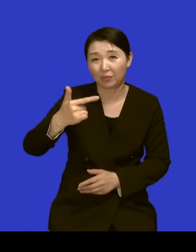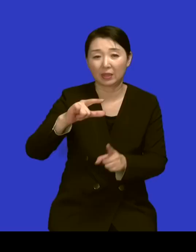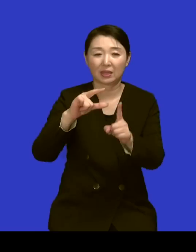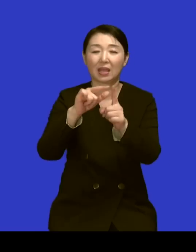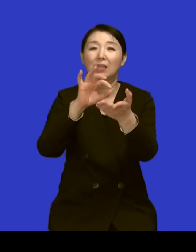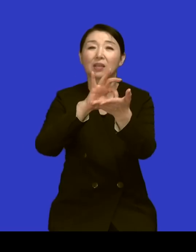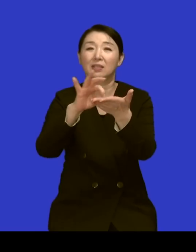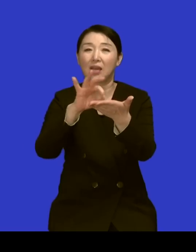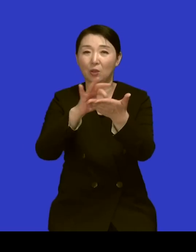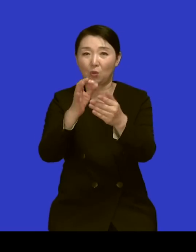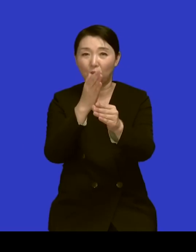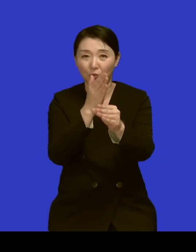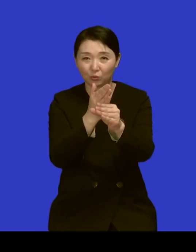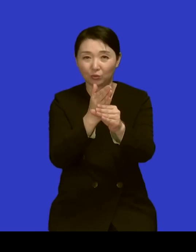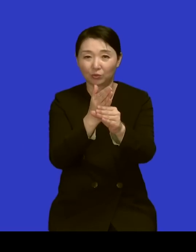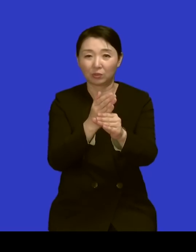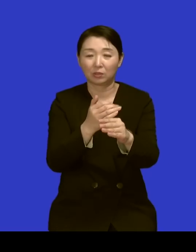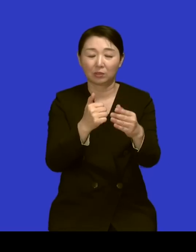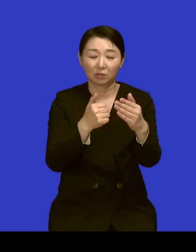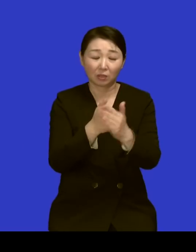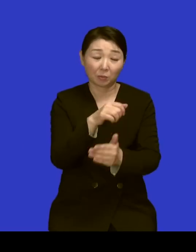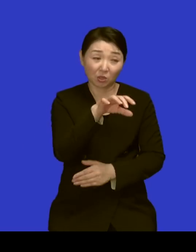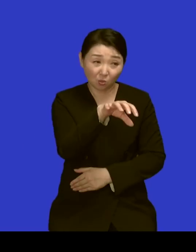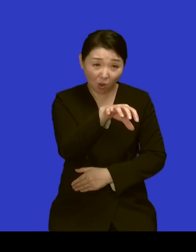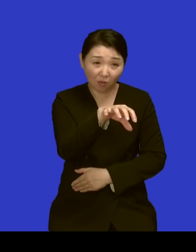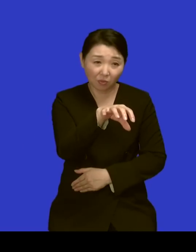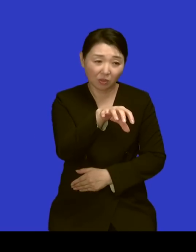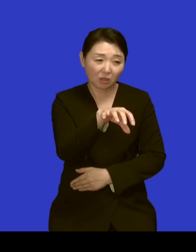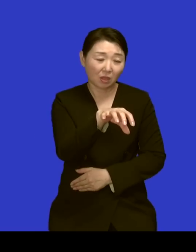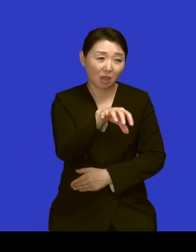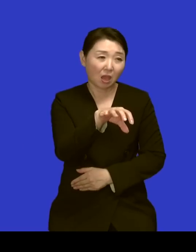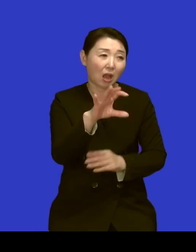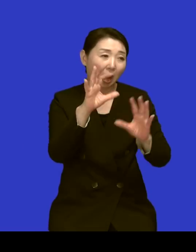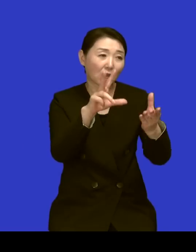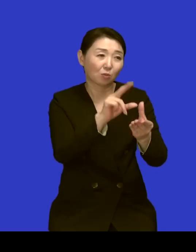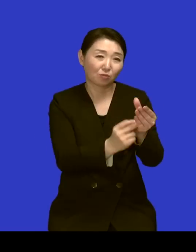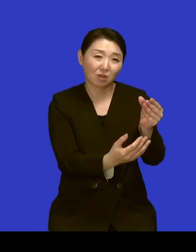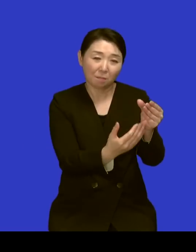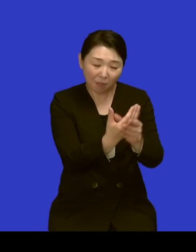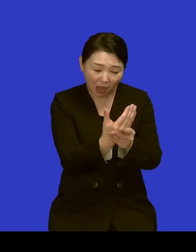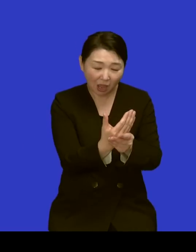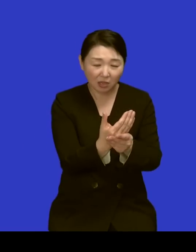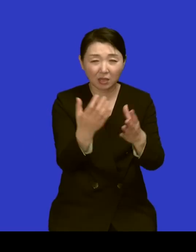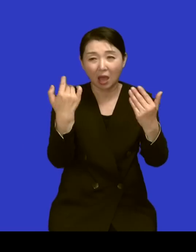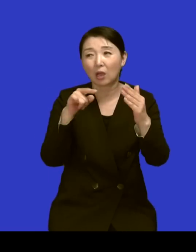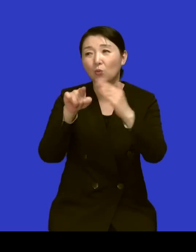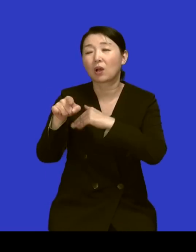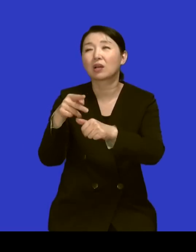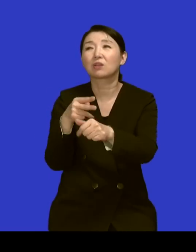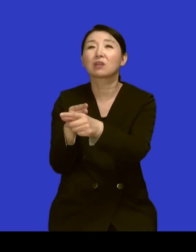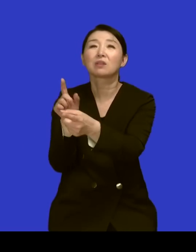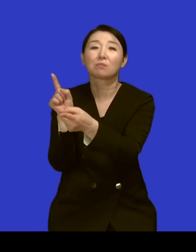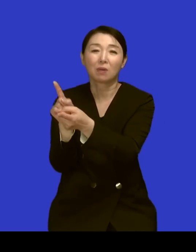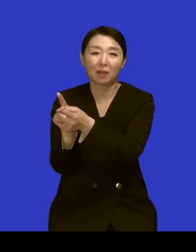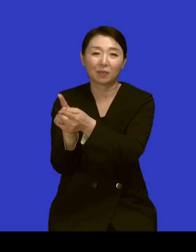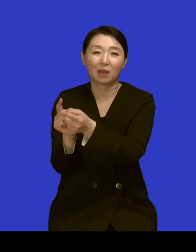그 당시에 등대원 아이들이 문제가 생기거나 그러면 학교 가서 선생님이 만나고 그러는데 네 정작 네 저는